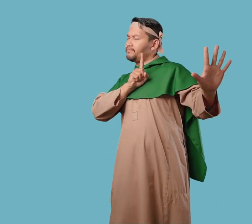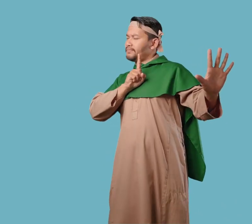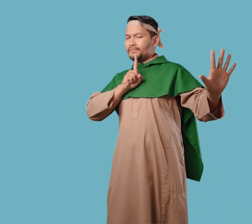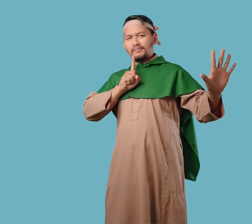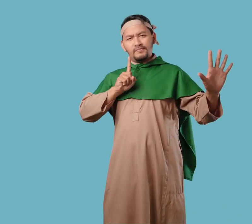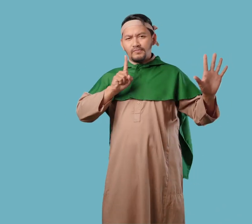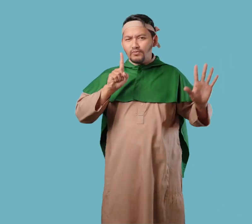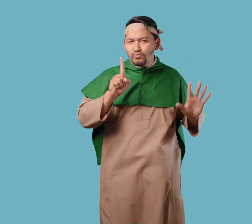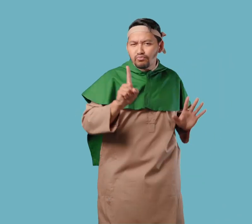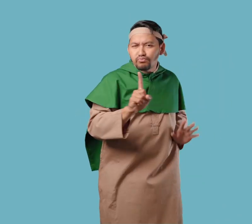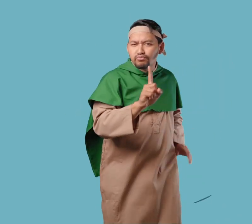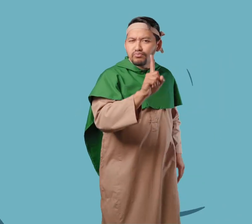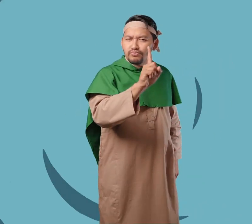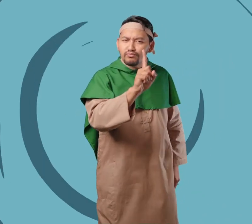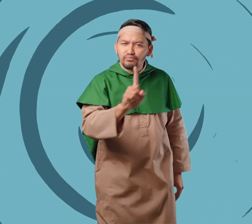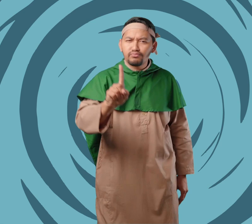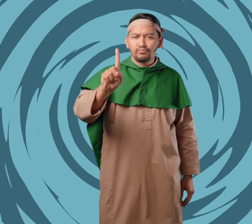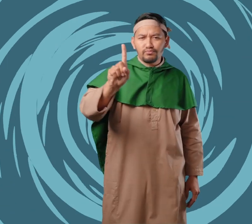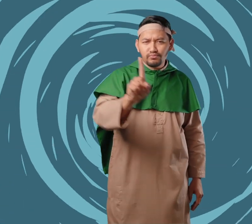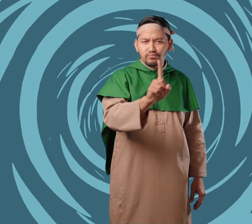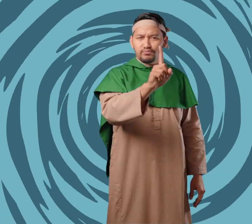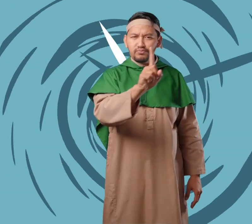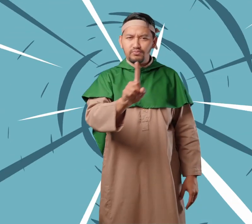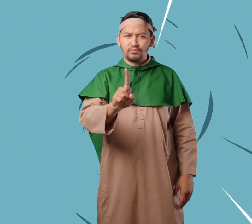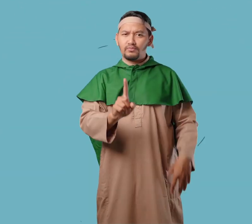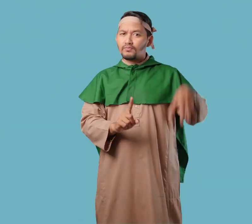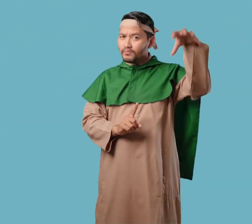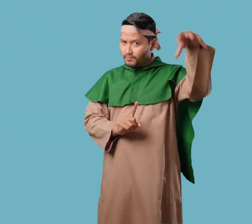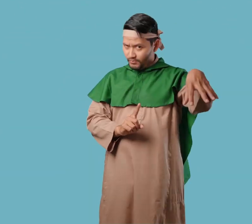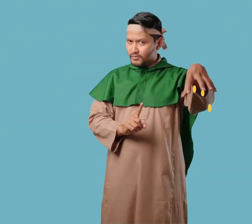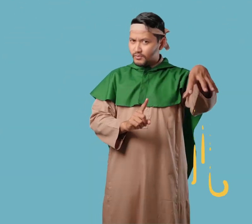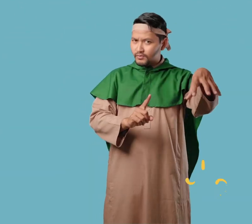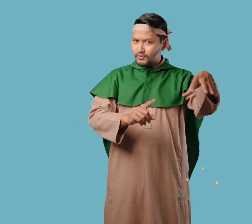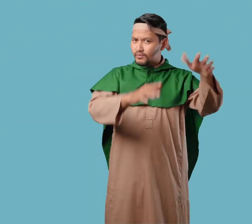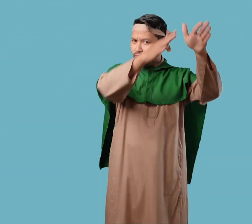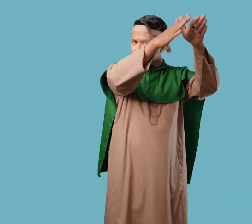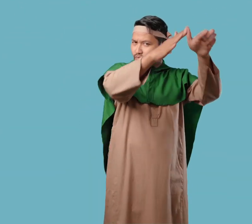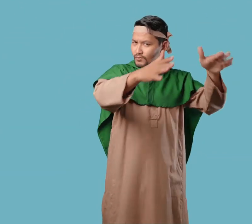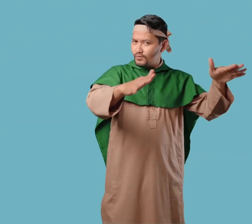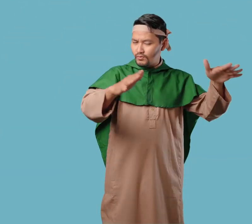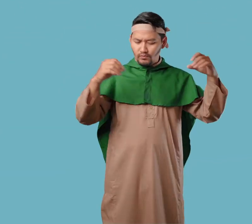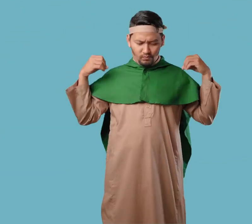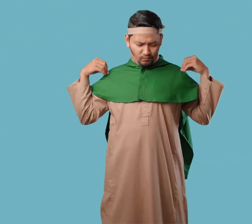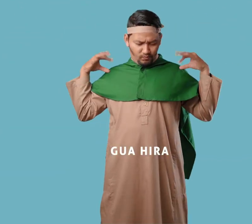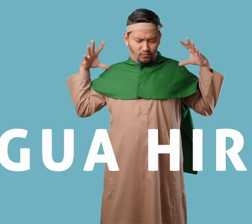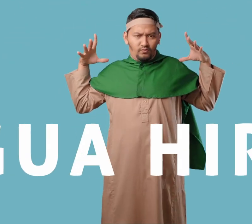Untuk itu, beliau memilih tempat menyendiri Di sebuah gua kecil Bernama Gua Hiro